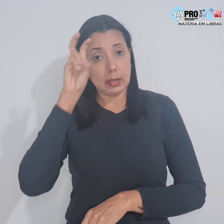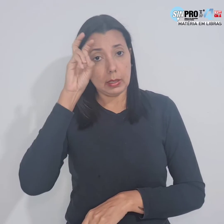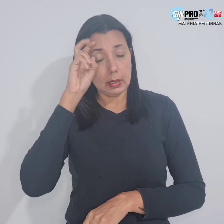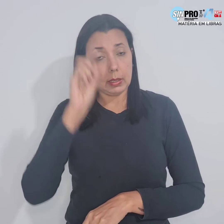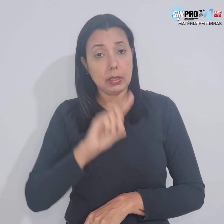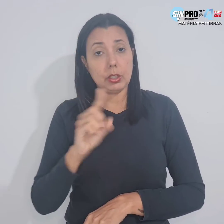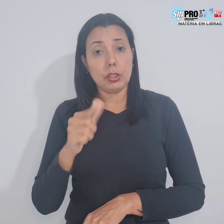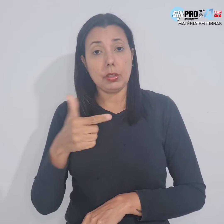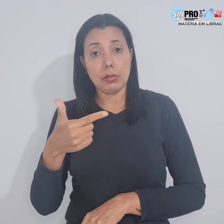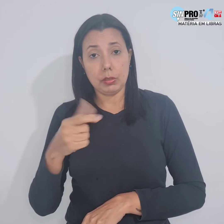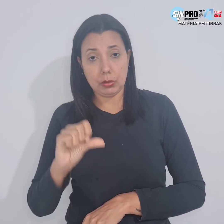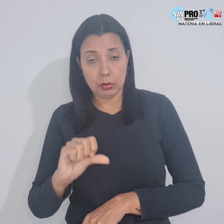quinta-feira, 29.